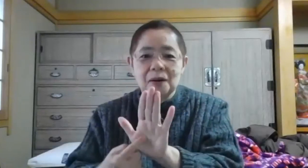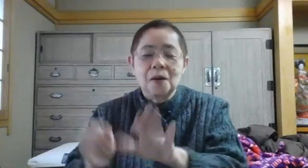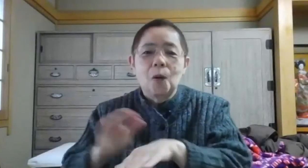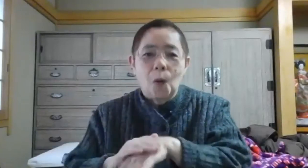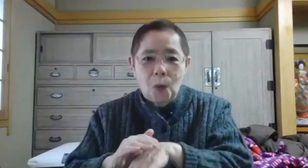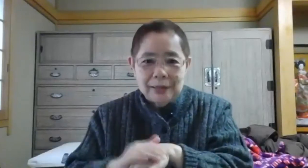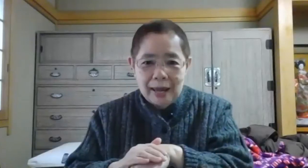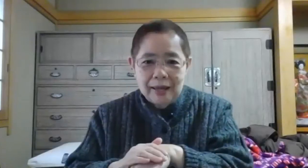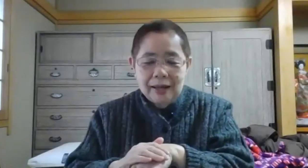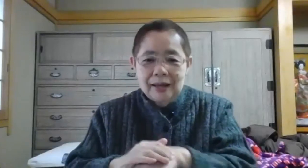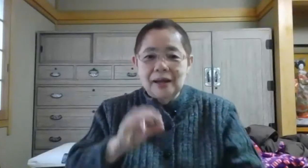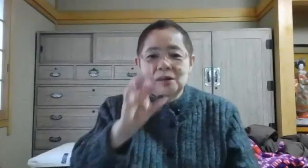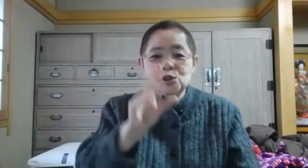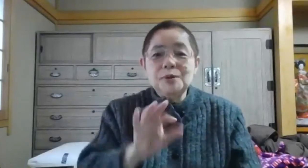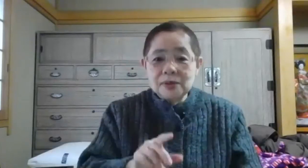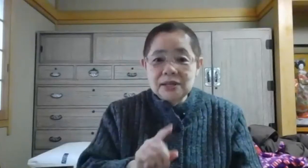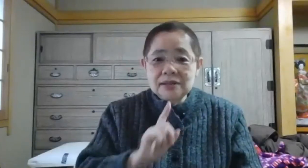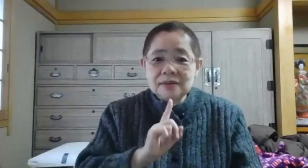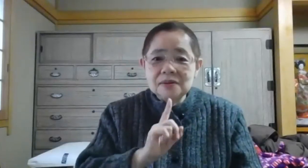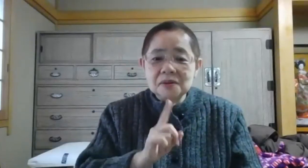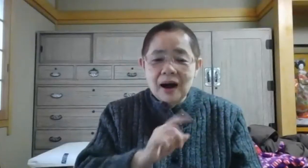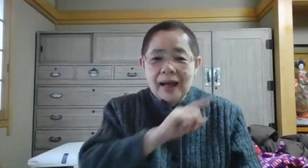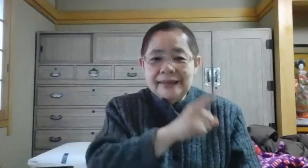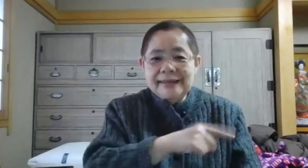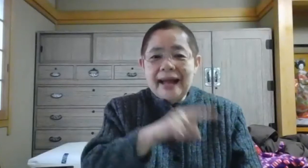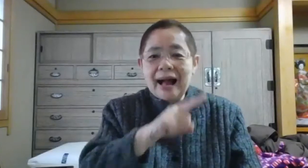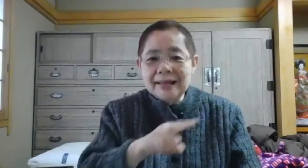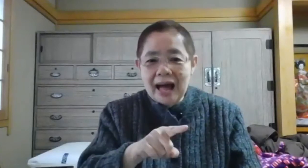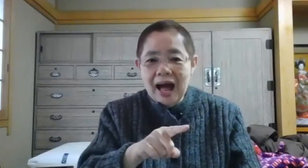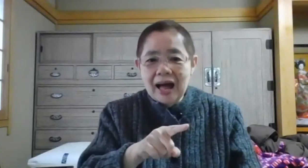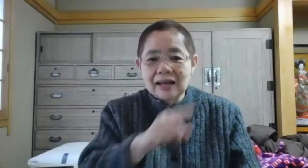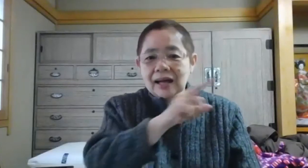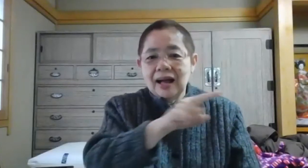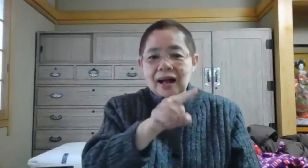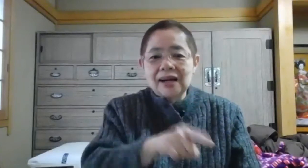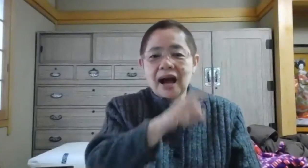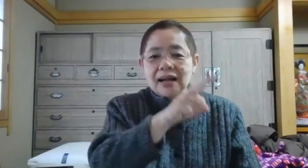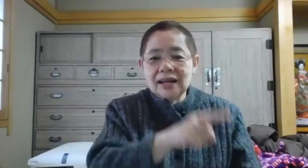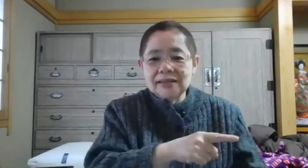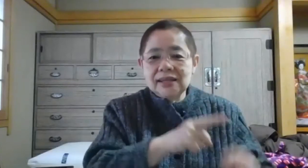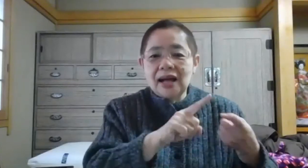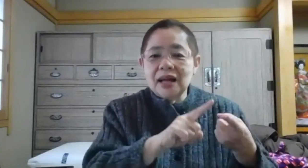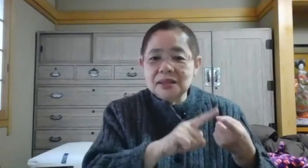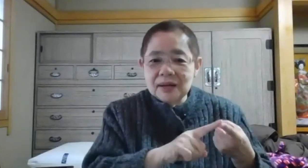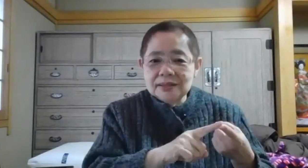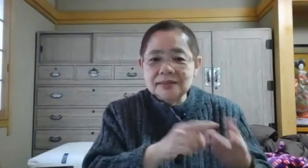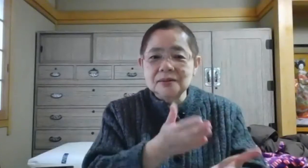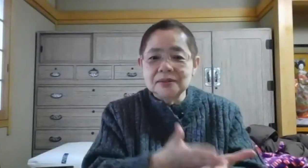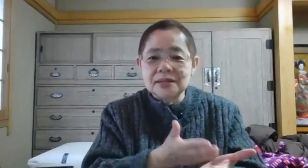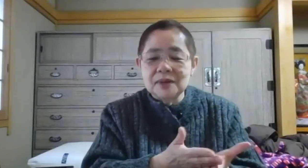方法で指文字というのはひらがなカタカナにあたりますというご説明を